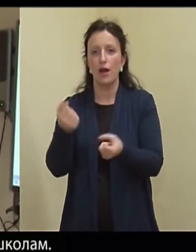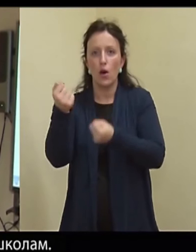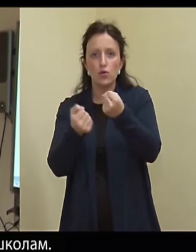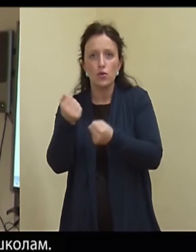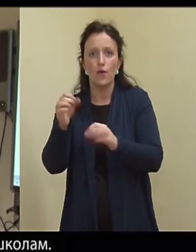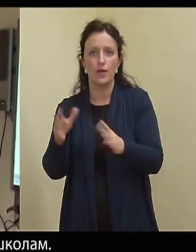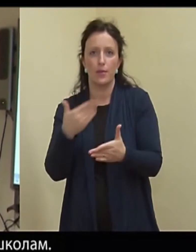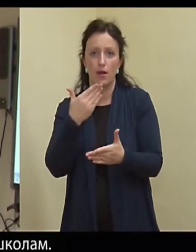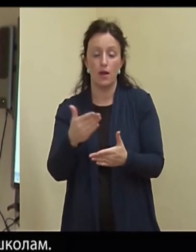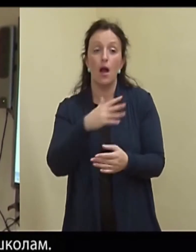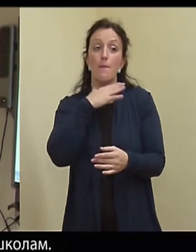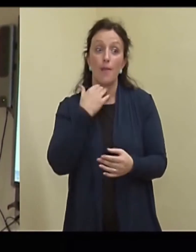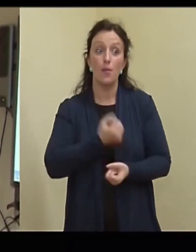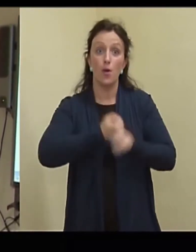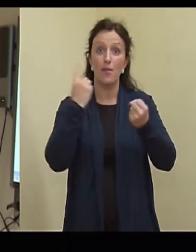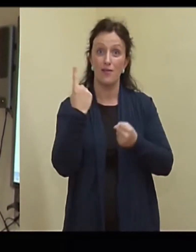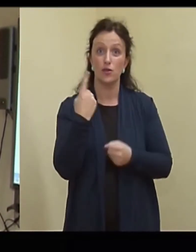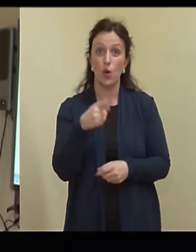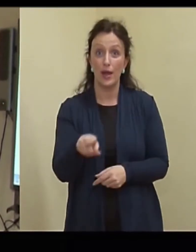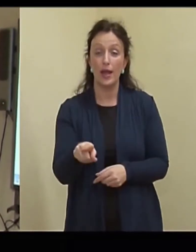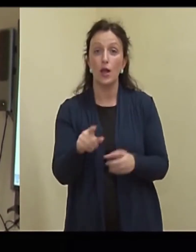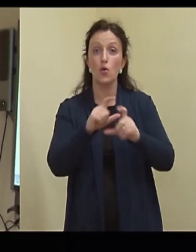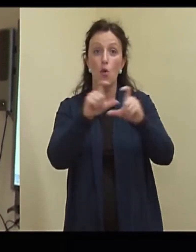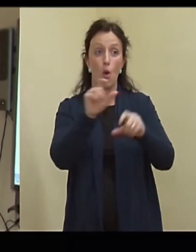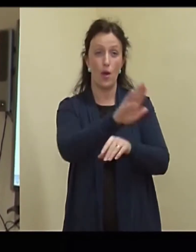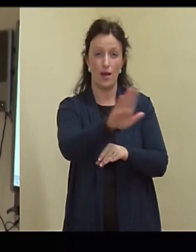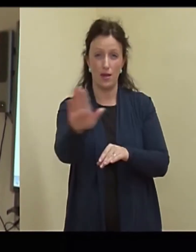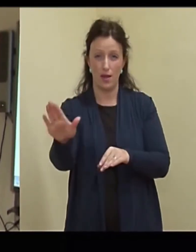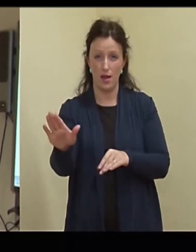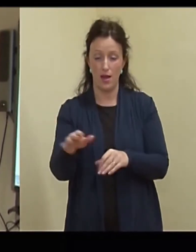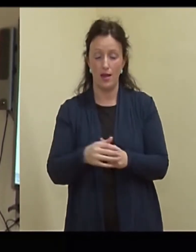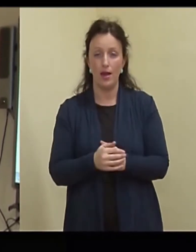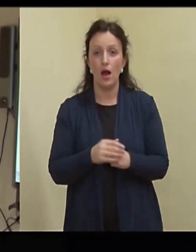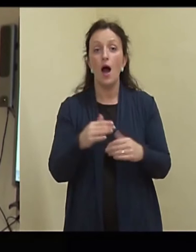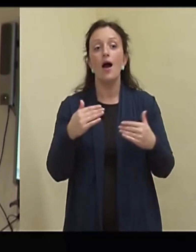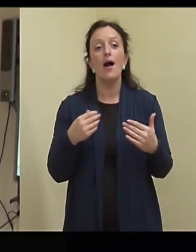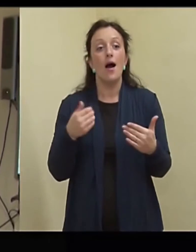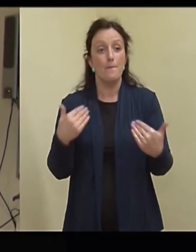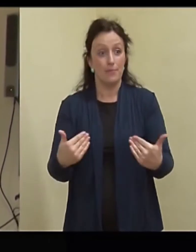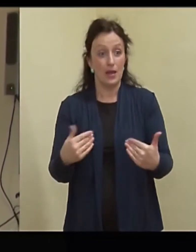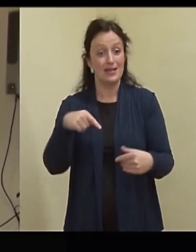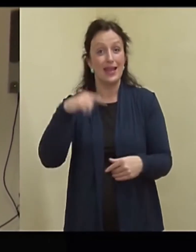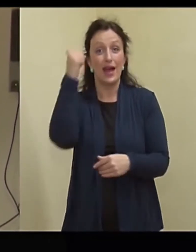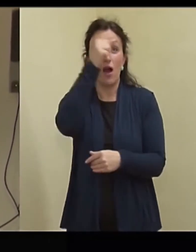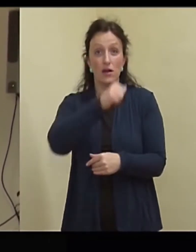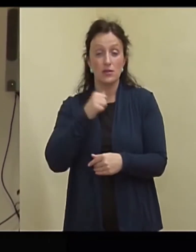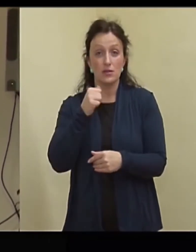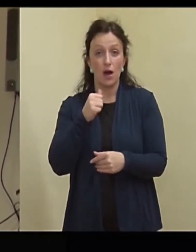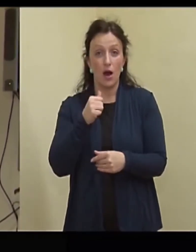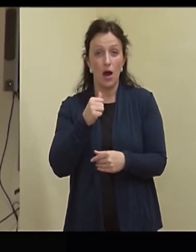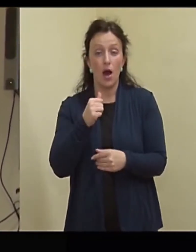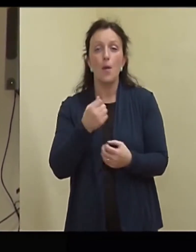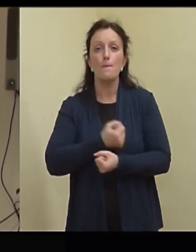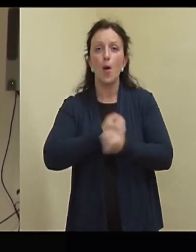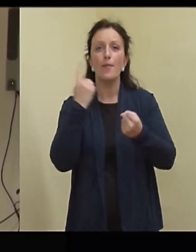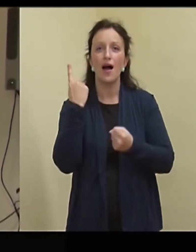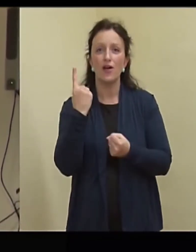palju oli pommi ähvarduse muidugi koolidele. Tänaseks on koolide pommi ähvardused, see aasta on olnud koolidele pommi ähvardusi kaks,